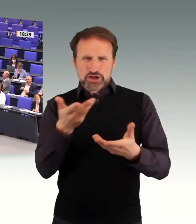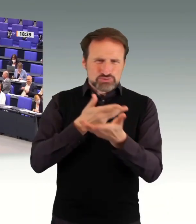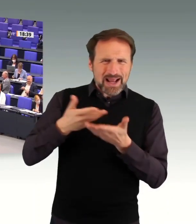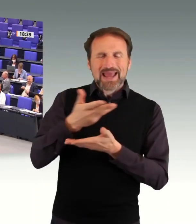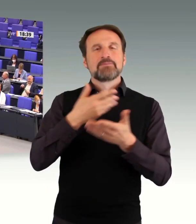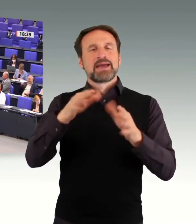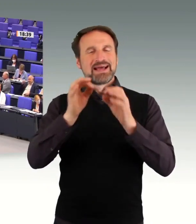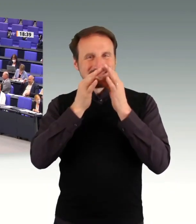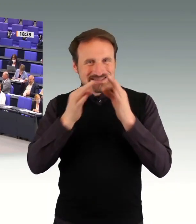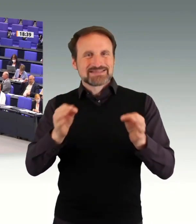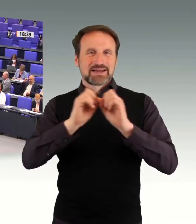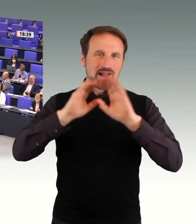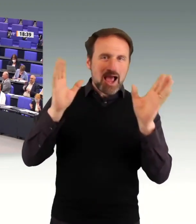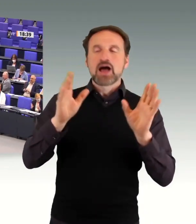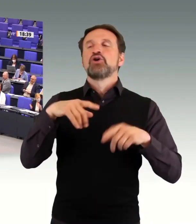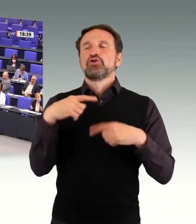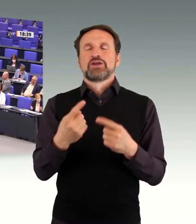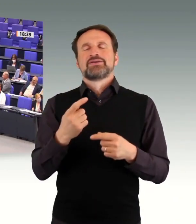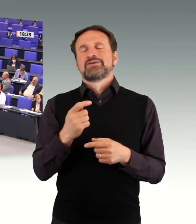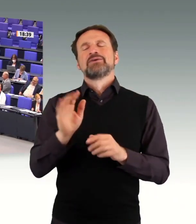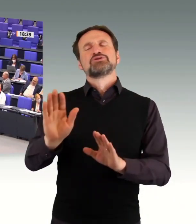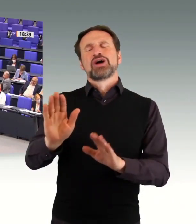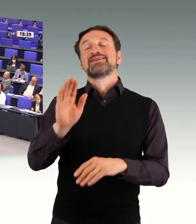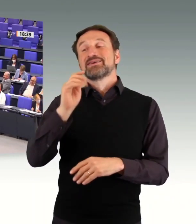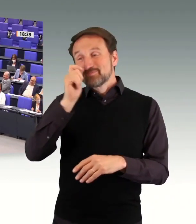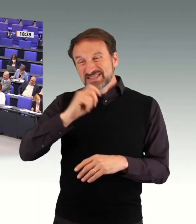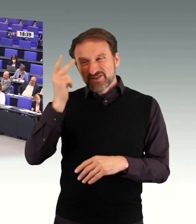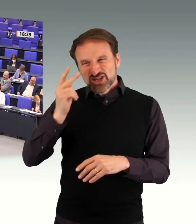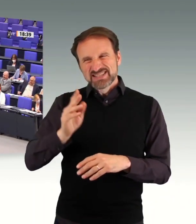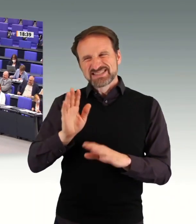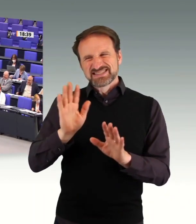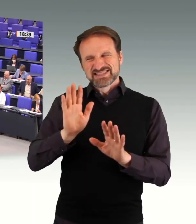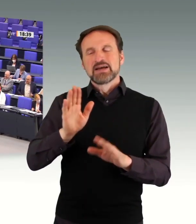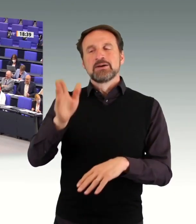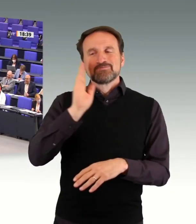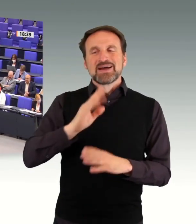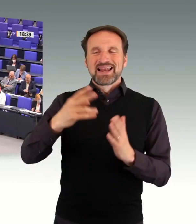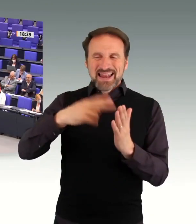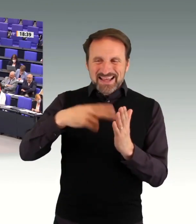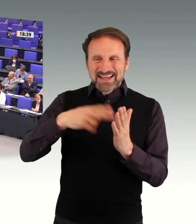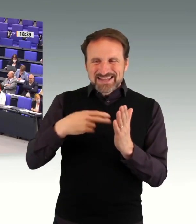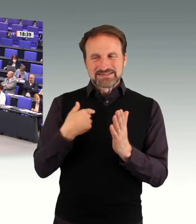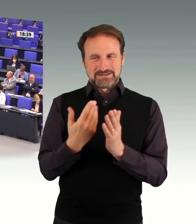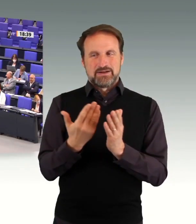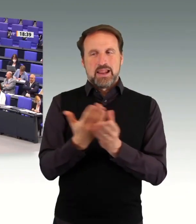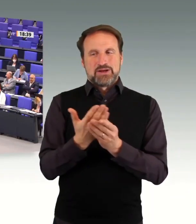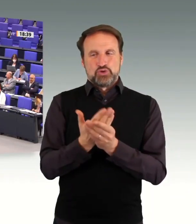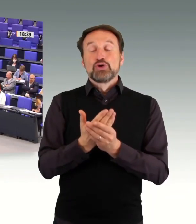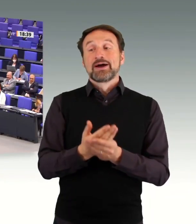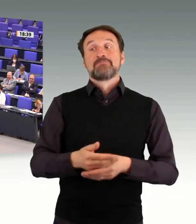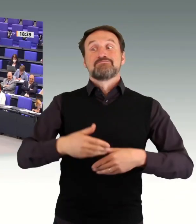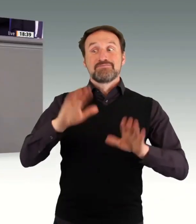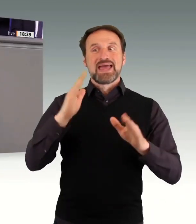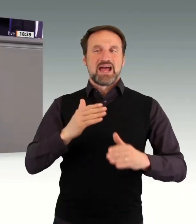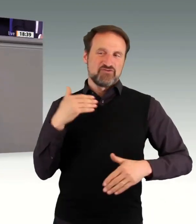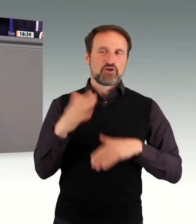Missverständnissen etwas vorzubeugen. Auch hier empfehle ich, die Lektüre mehr Fortschritt wagen zu lesen und ein paar Erkenntnisse noch mal, die wir vielleicht